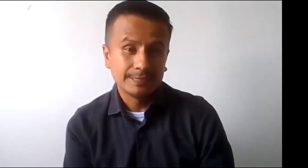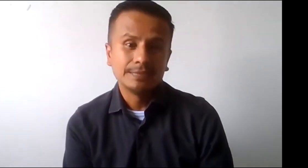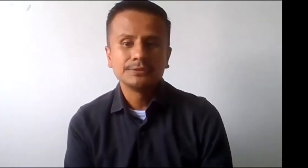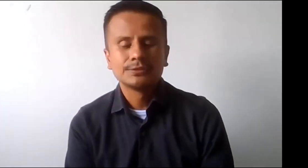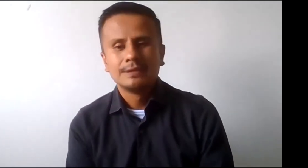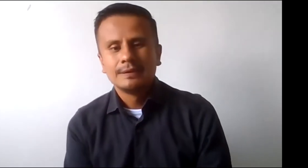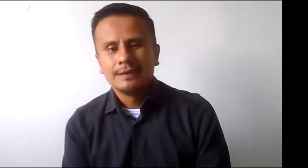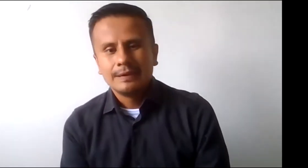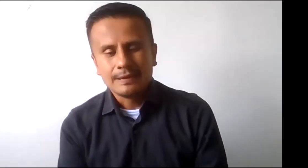20 años